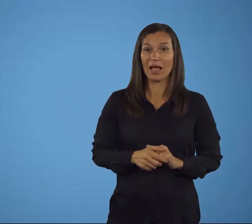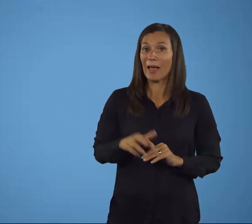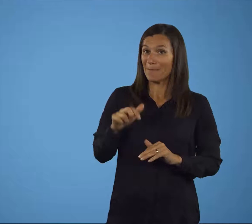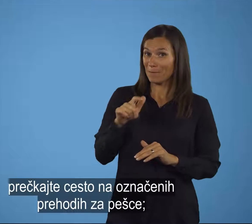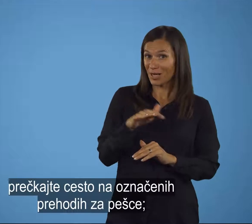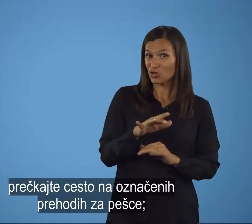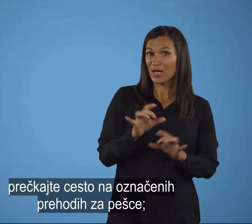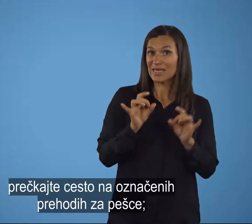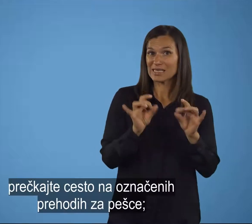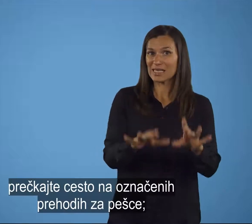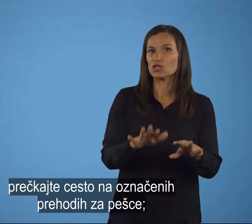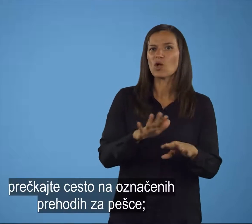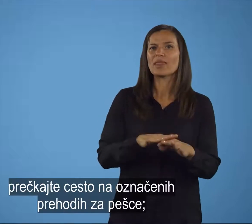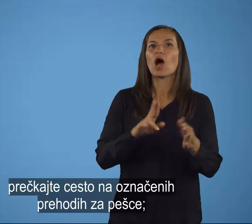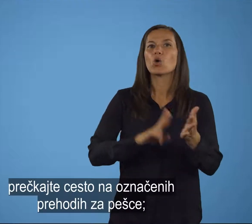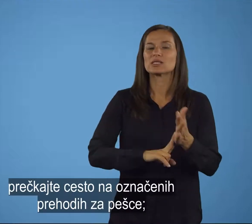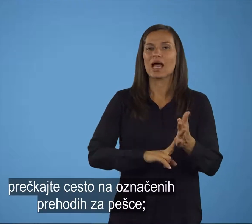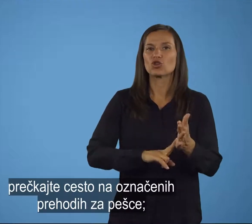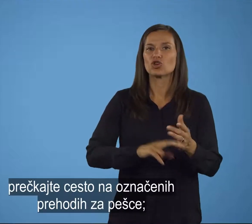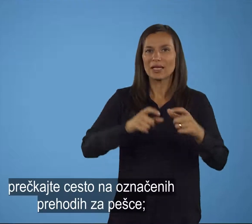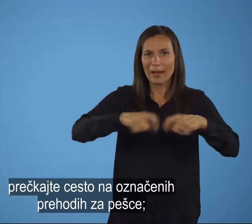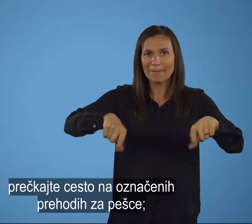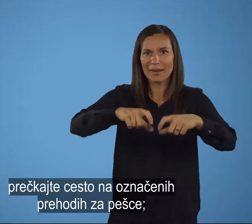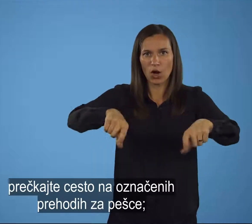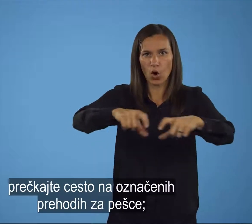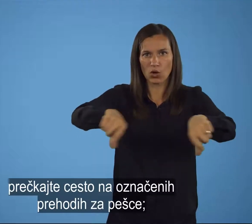Prečkajte cesto na označenih prehodih za pešce.